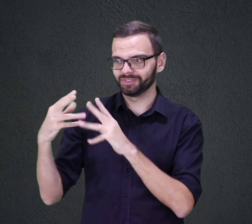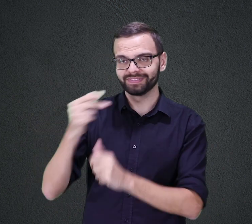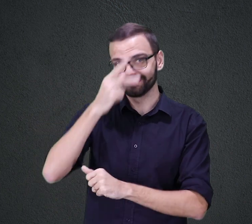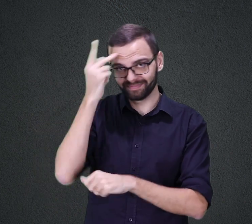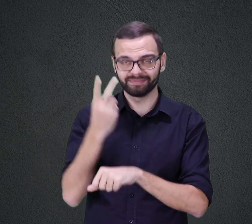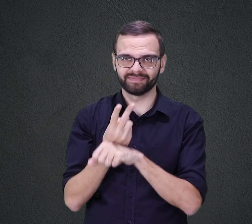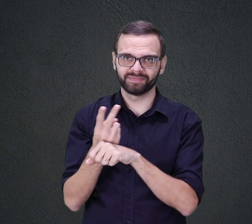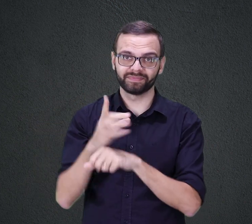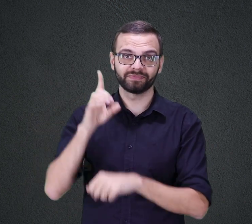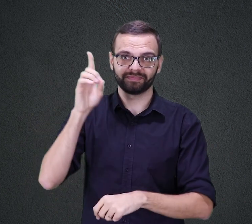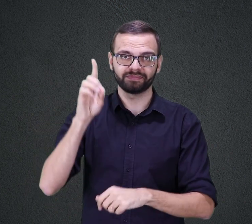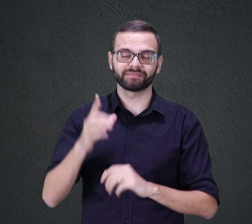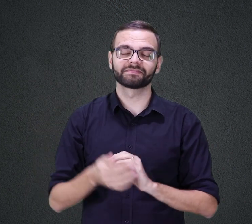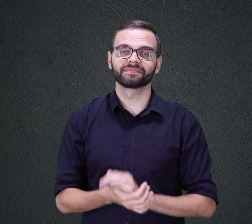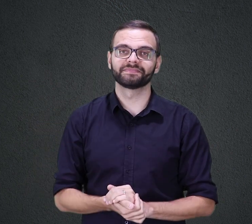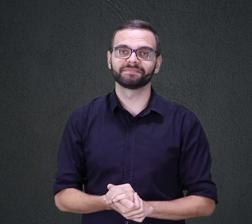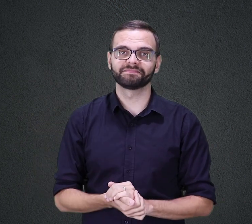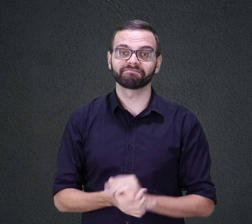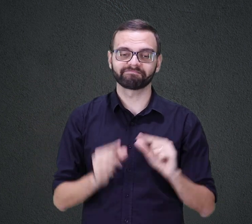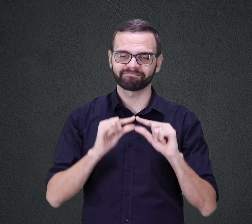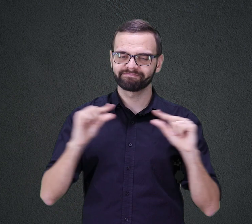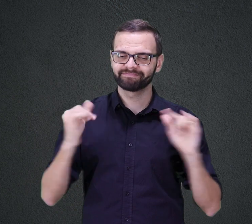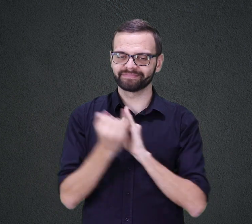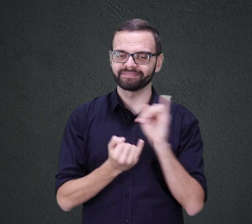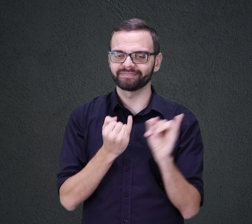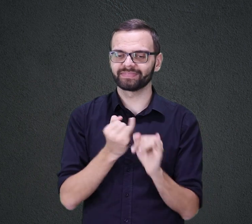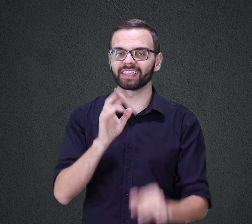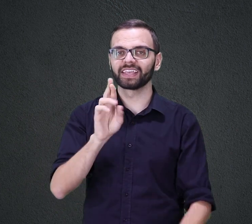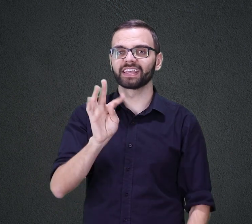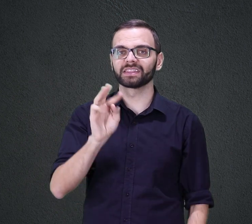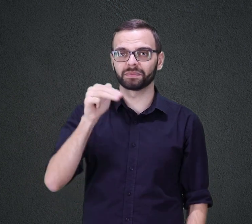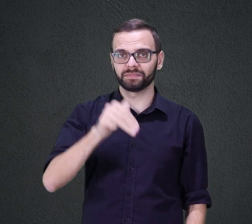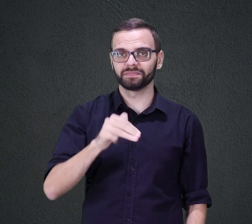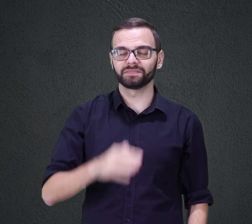QUE BUSCAM A DEUS ACESSE TRANSMUNDIAL.ORG.BR